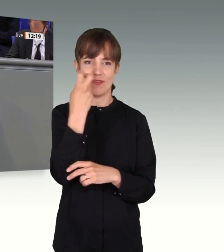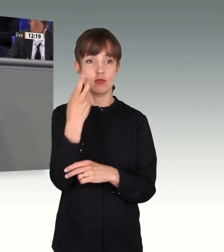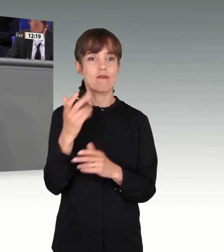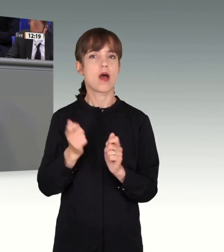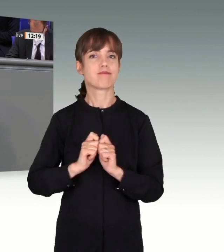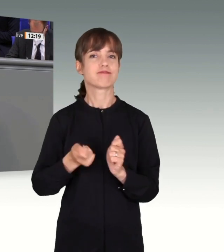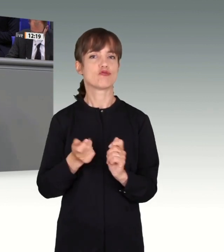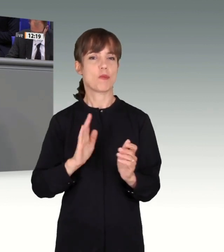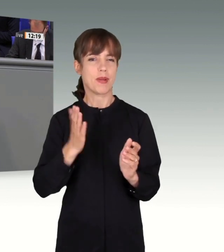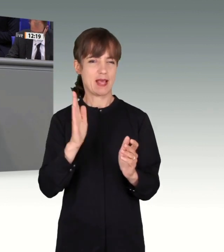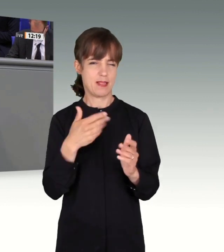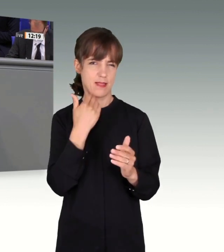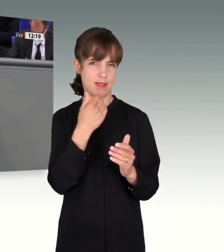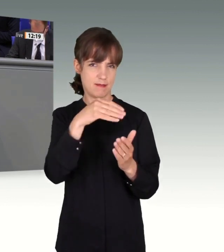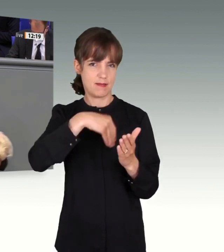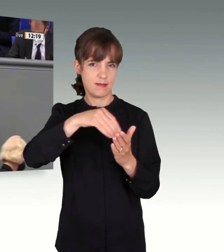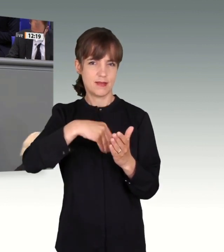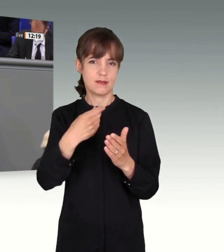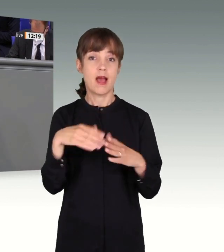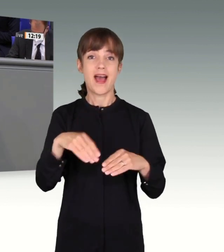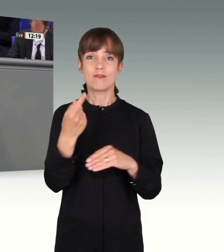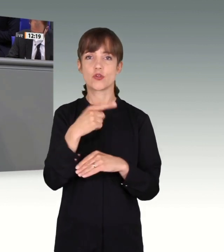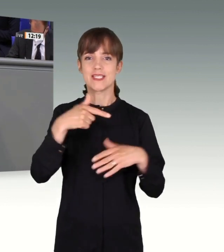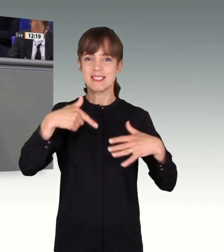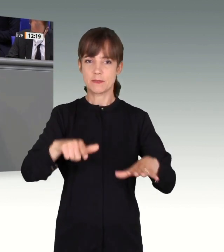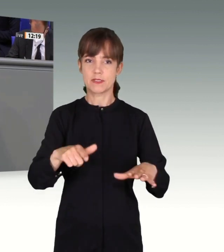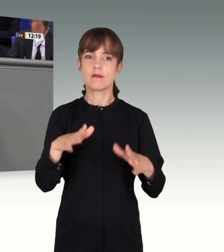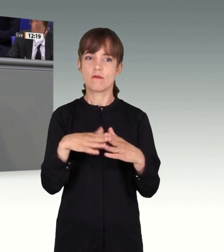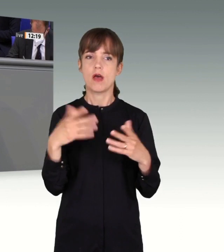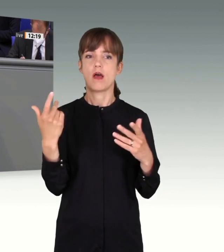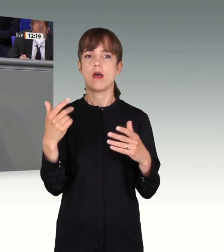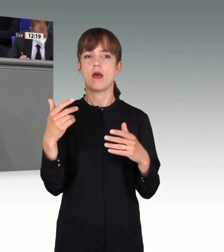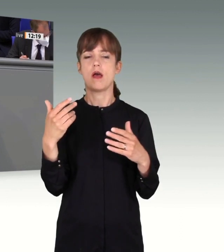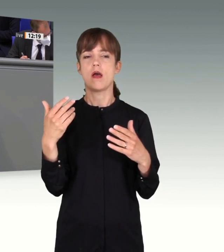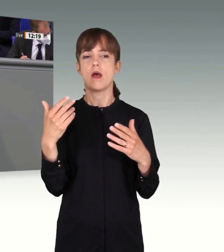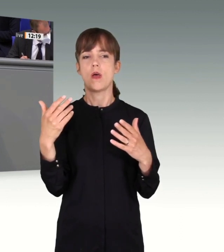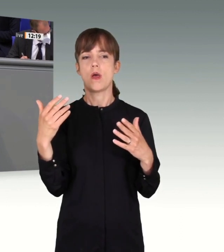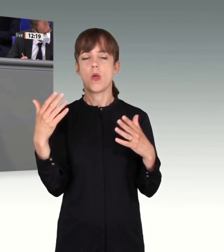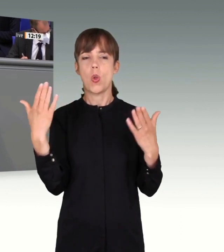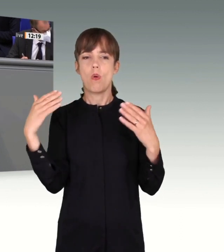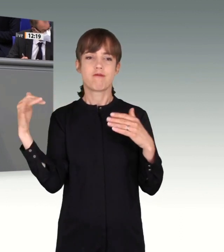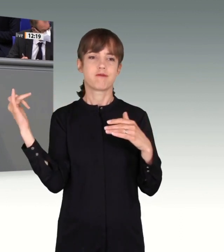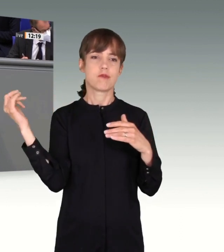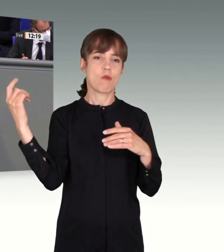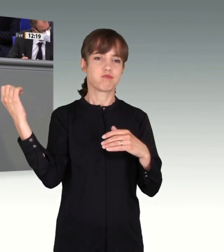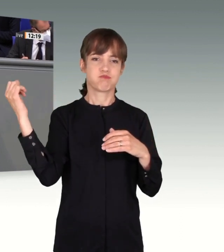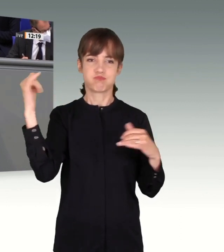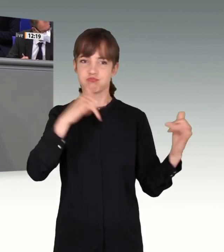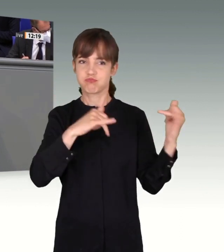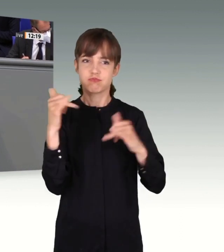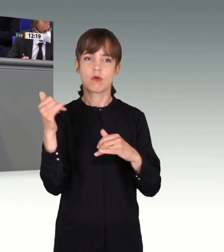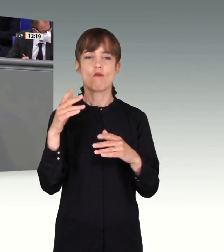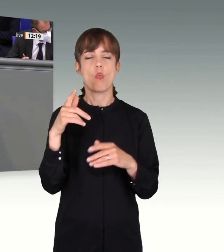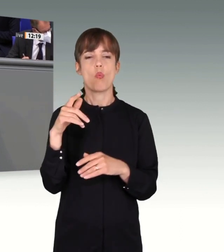berichtet, Anfang 2017 hat ein Luftschlag stattgefunden, Luftschlag auf libysche Stellungen, bei dem Terroristen